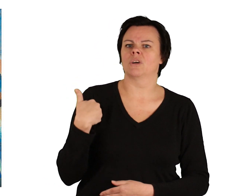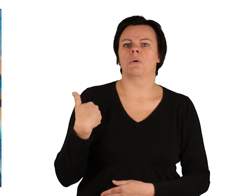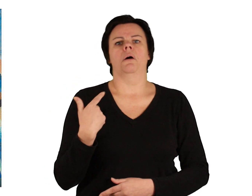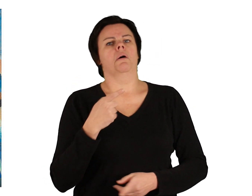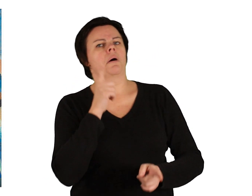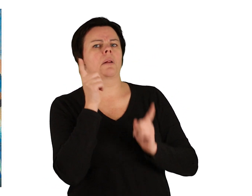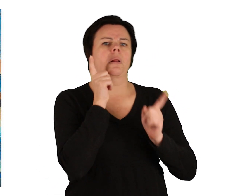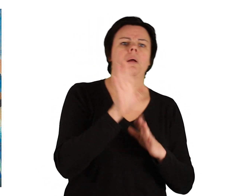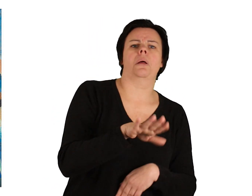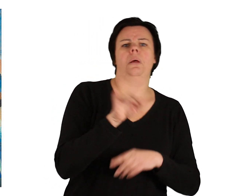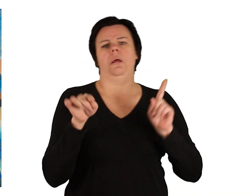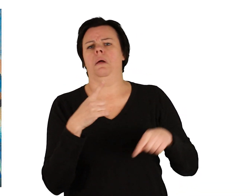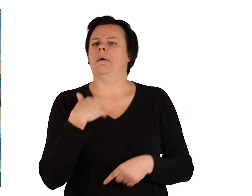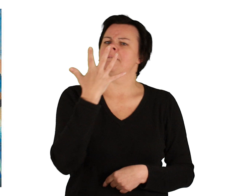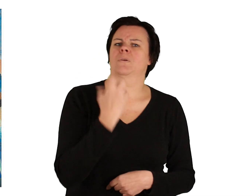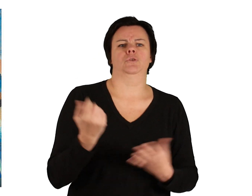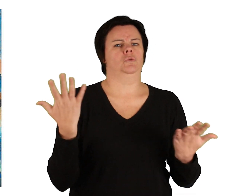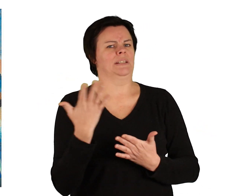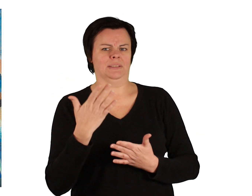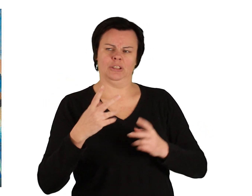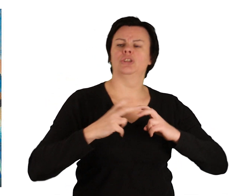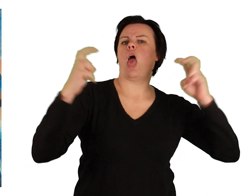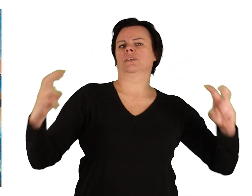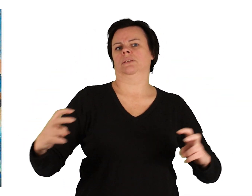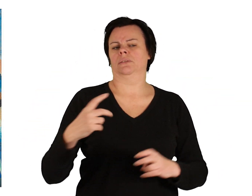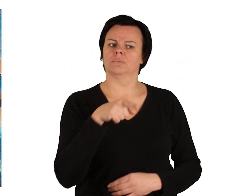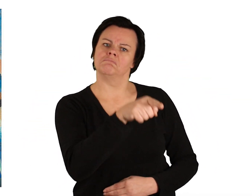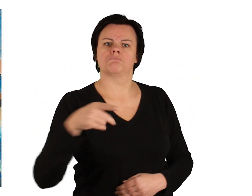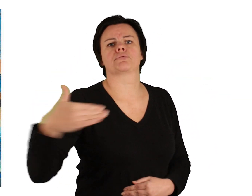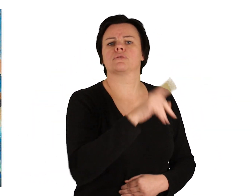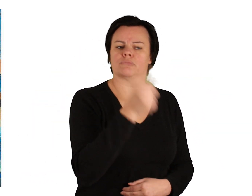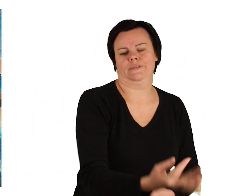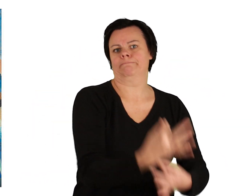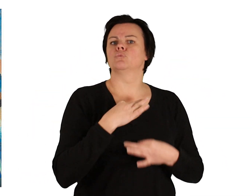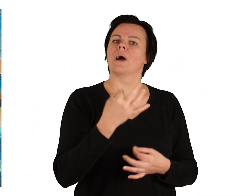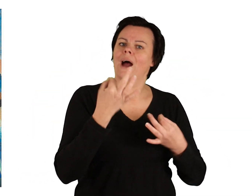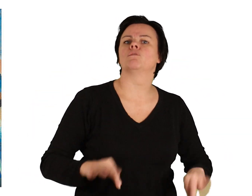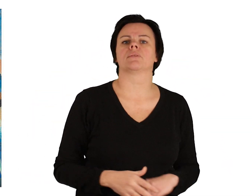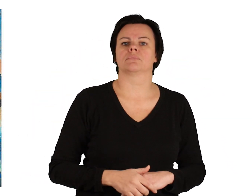Doch bereits nach einer Weile lamentierte sie erneut, jetzt wolle sie ein Schloss von dem Butt haben.